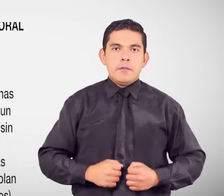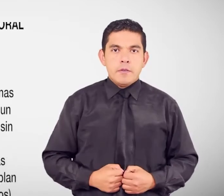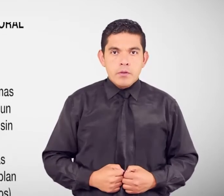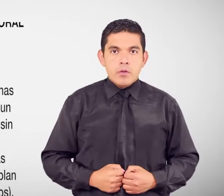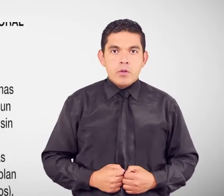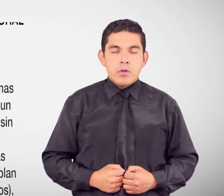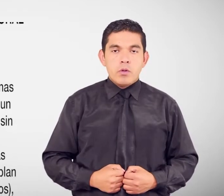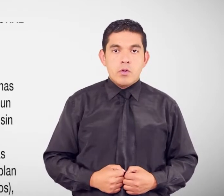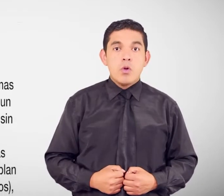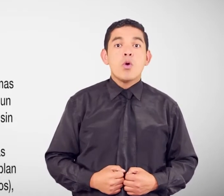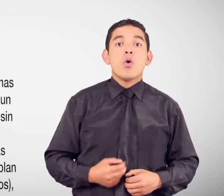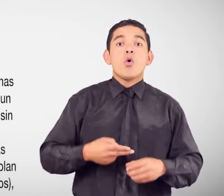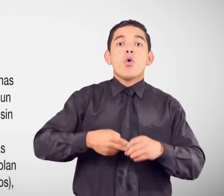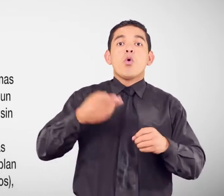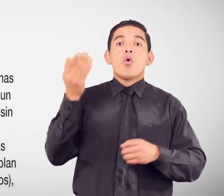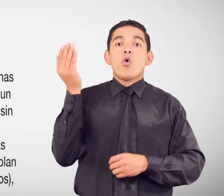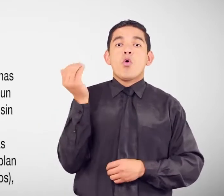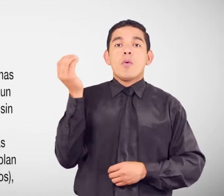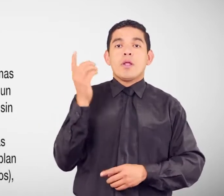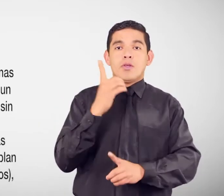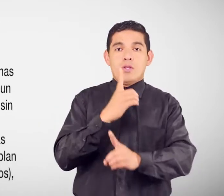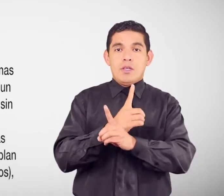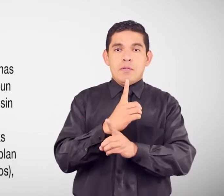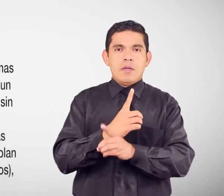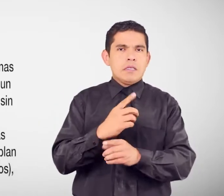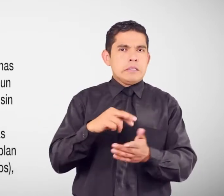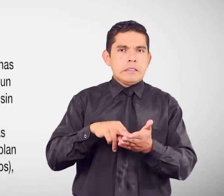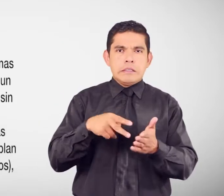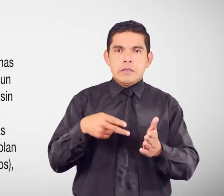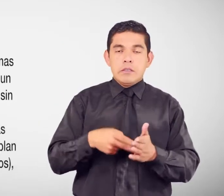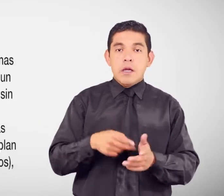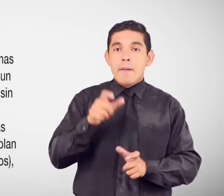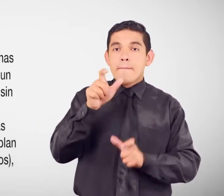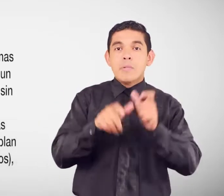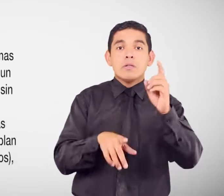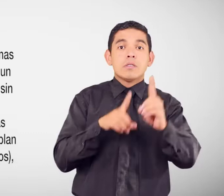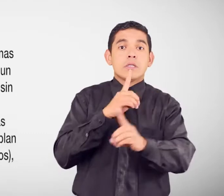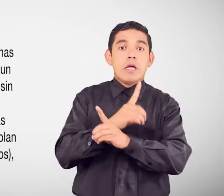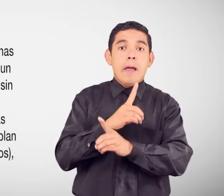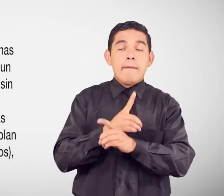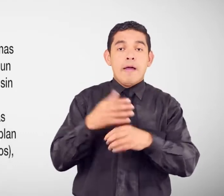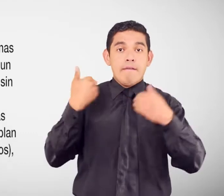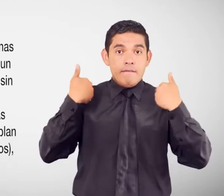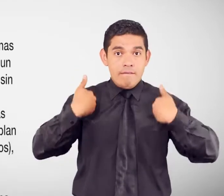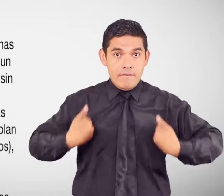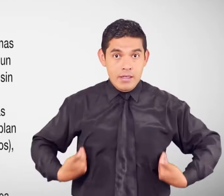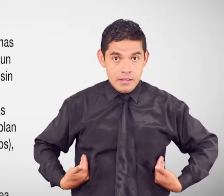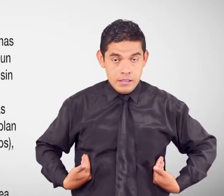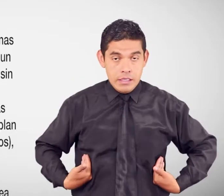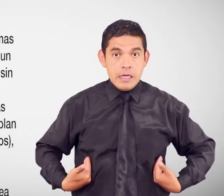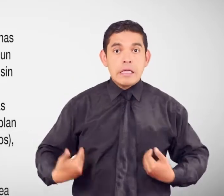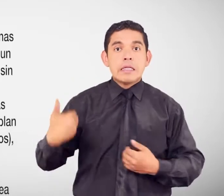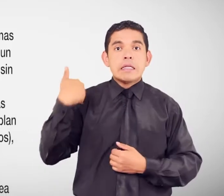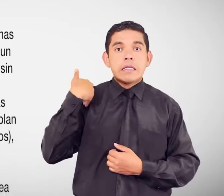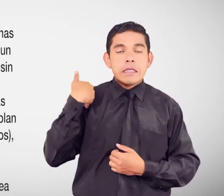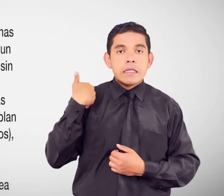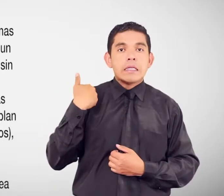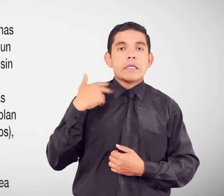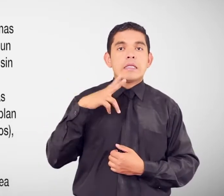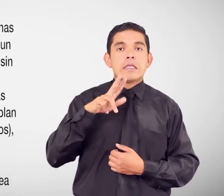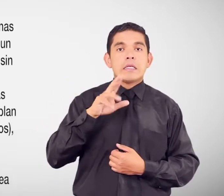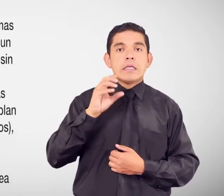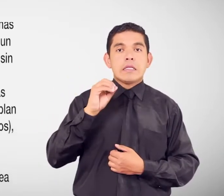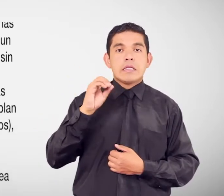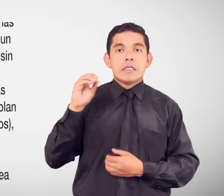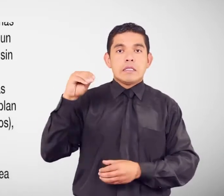discapacidad Pueden acogerse a la jubilación Personas con discapacidad física Que acrediten un mínimo de 300 aportaciones